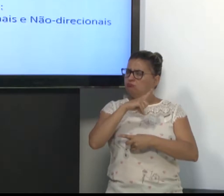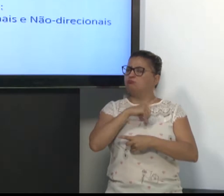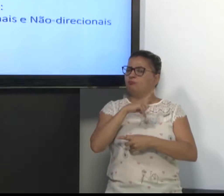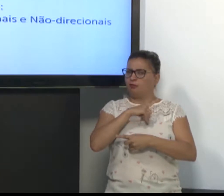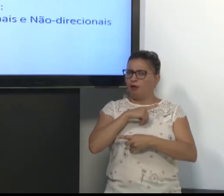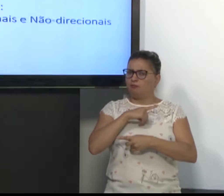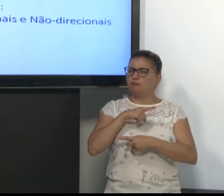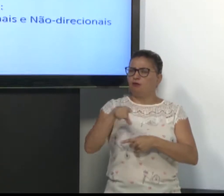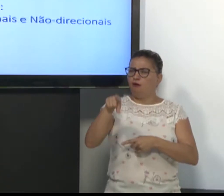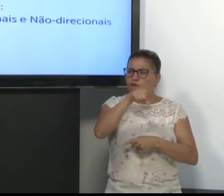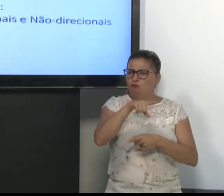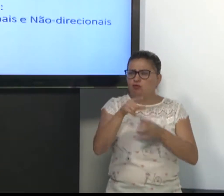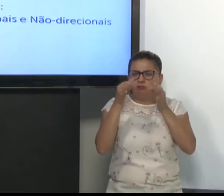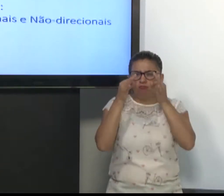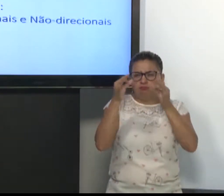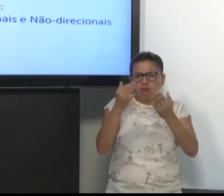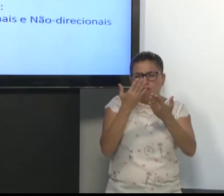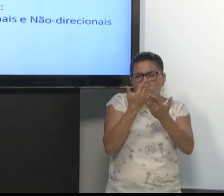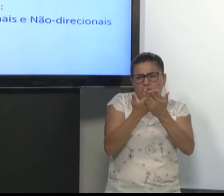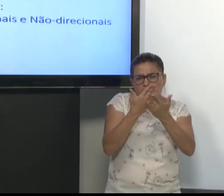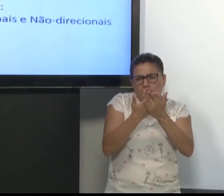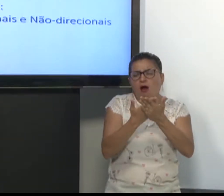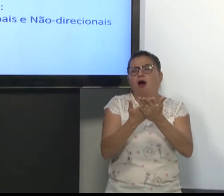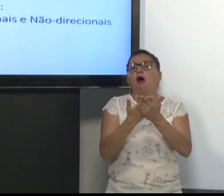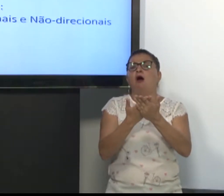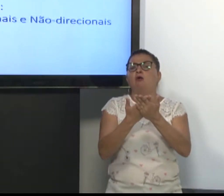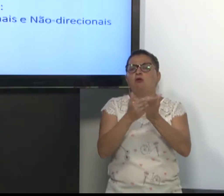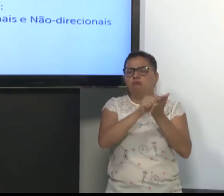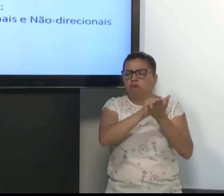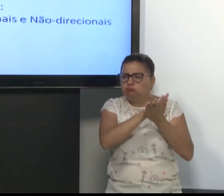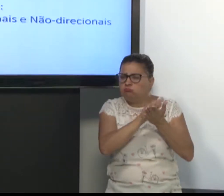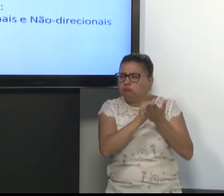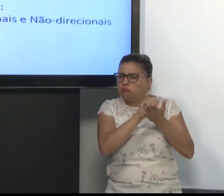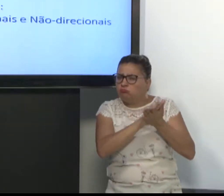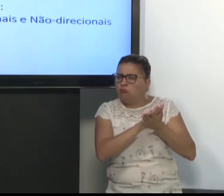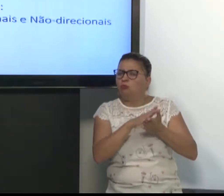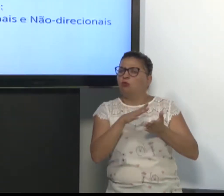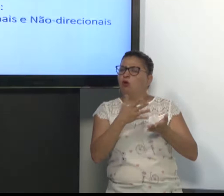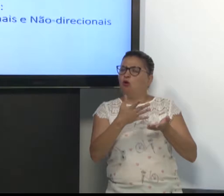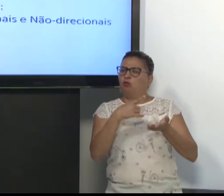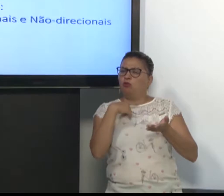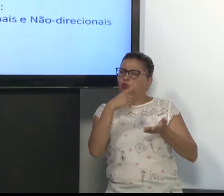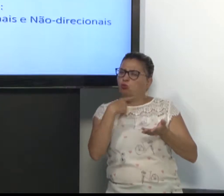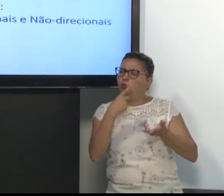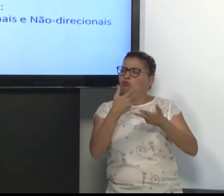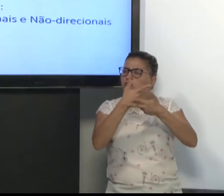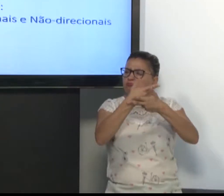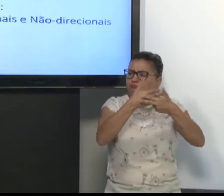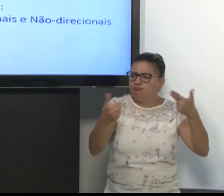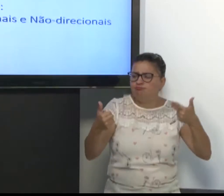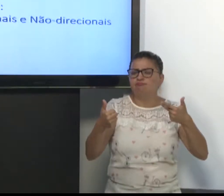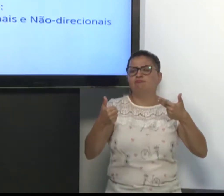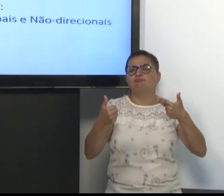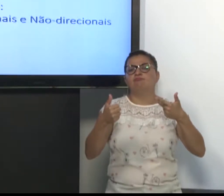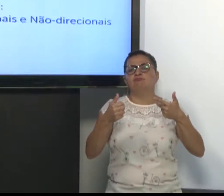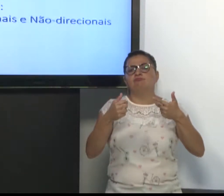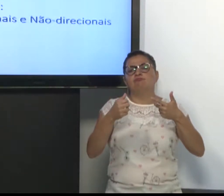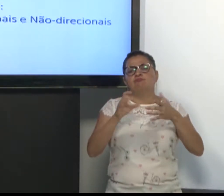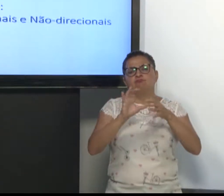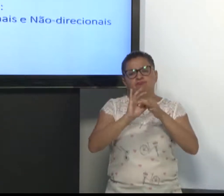que nós usamos e vocês prestem bastante atenção durante a aula. Se tiverem alguma dúvida,